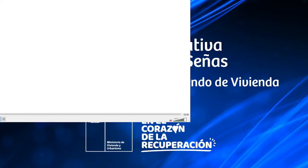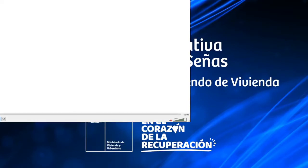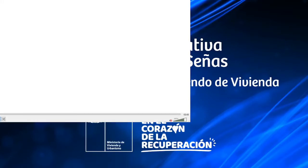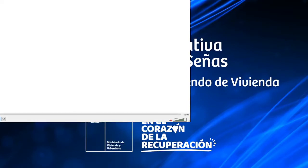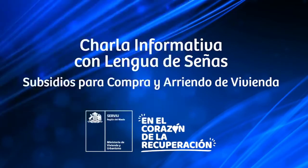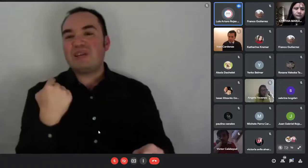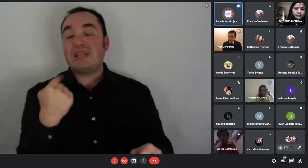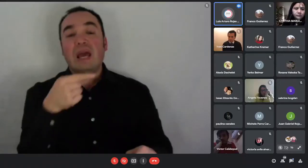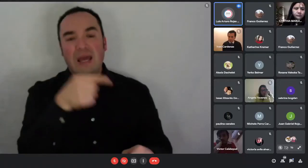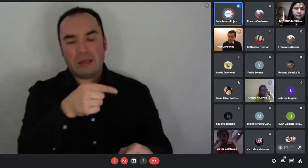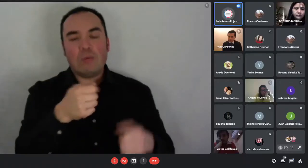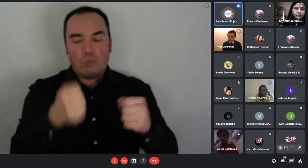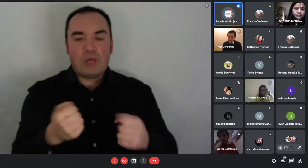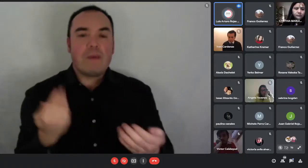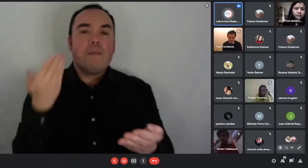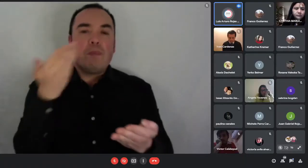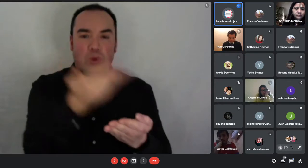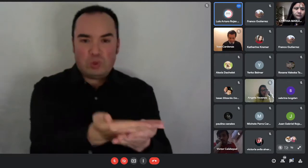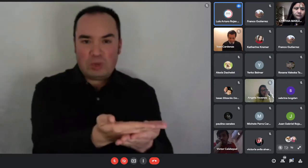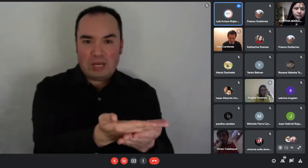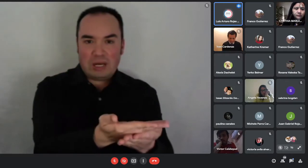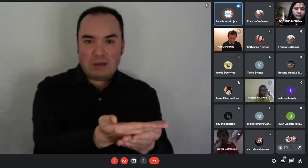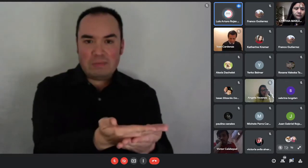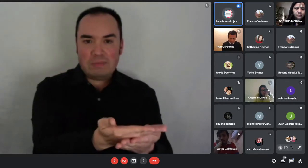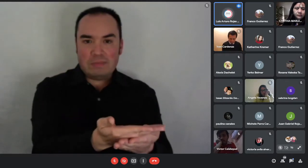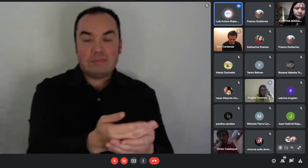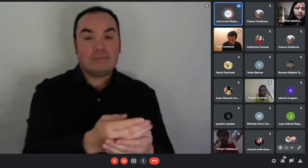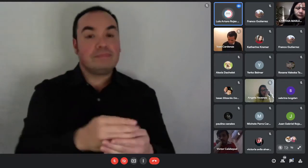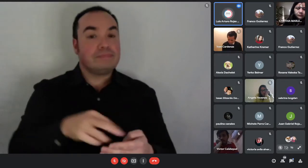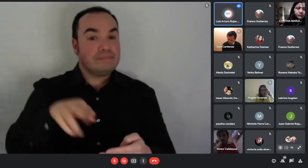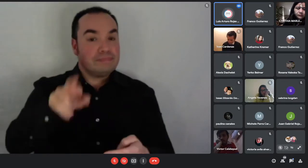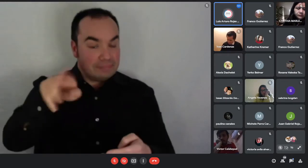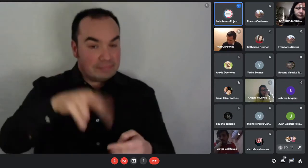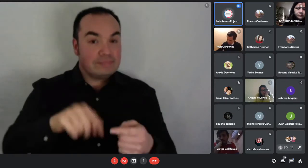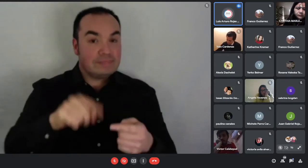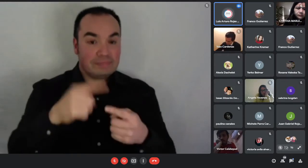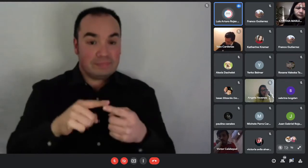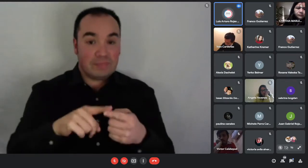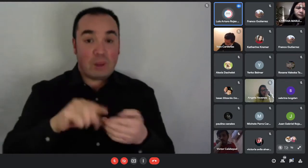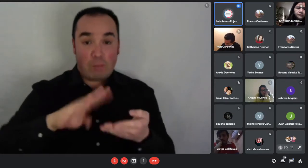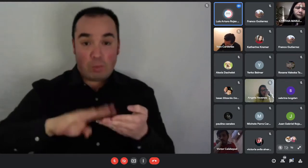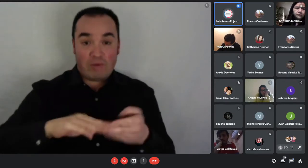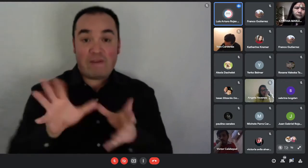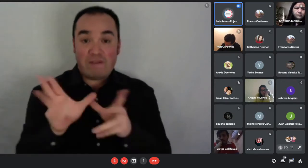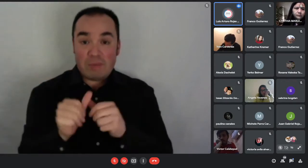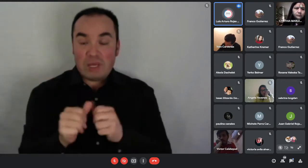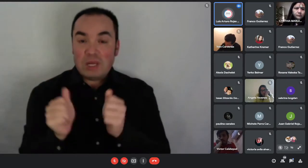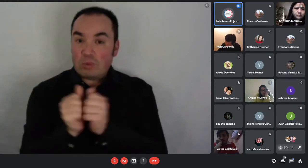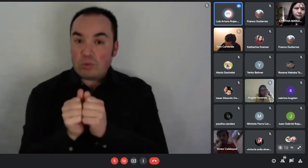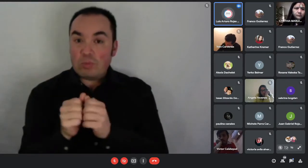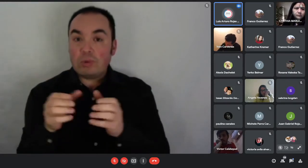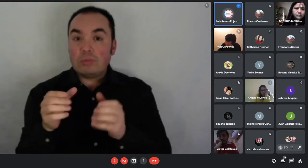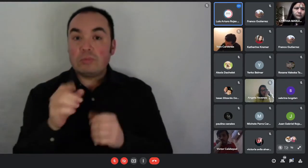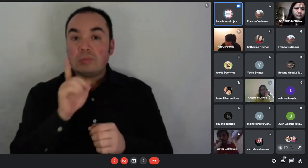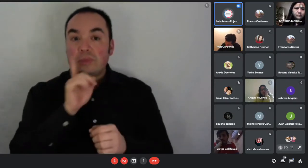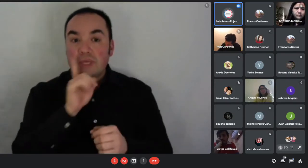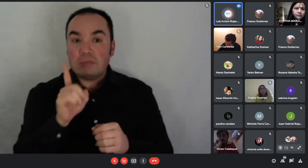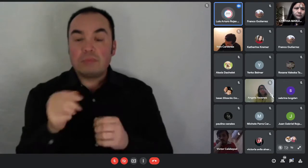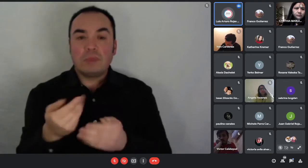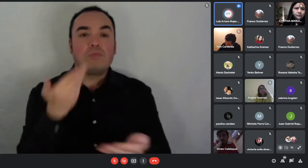Pero en los casos que antes les mencioné, por ejemplo, las personas que acreditan alguna discapacidad pueden postular de forma unipersonal, es decir, una